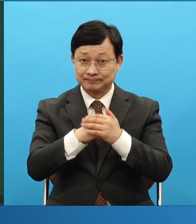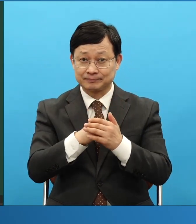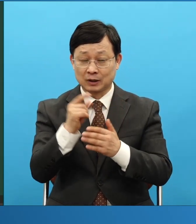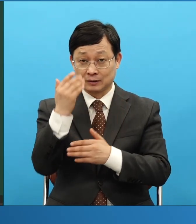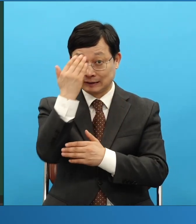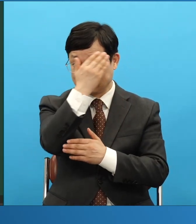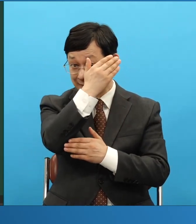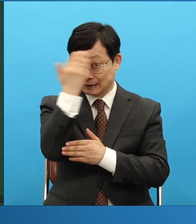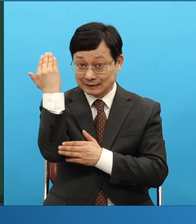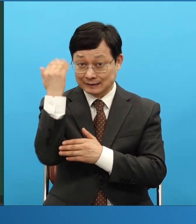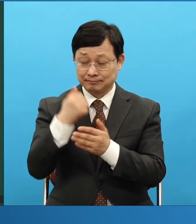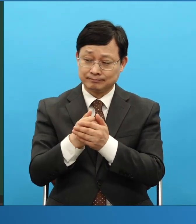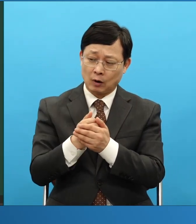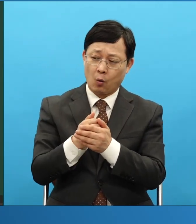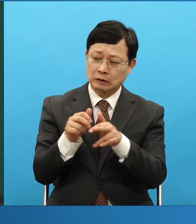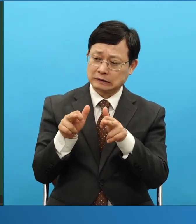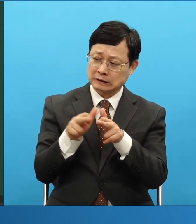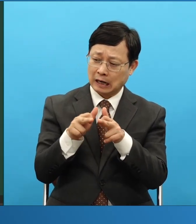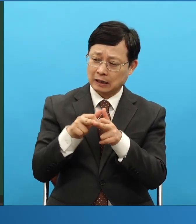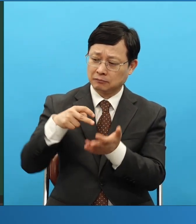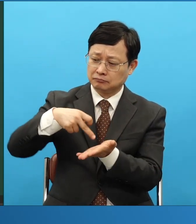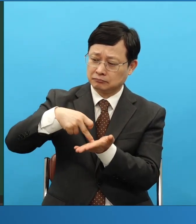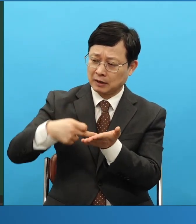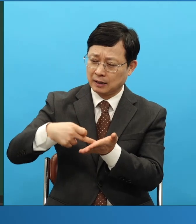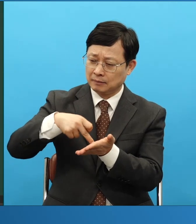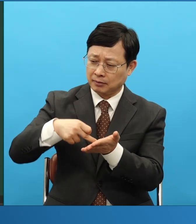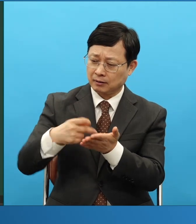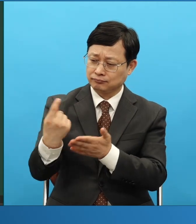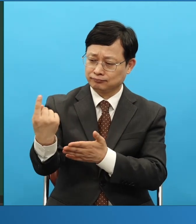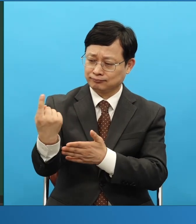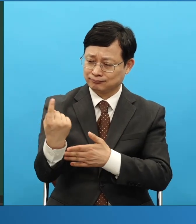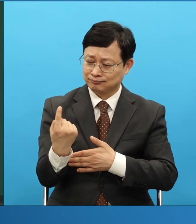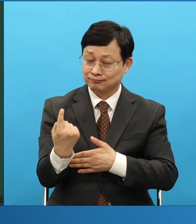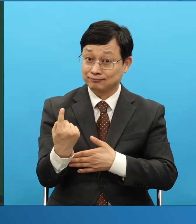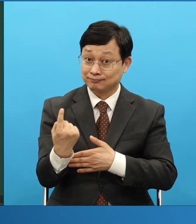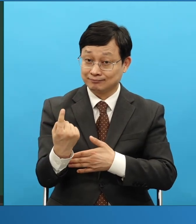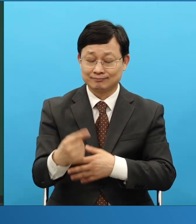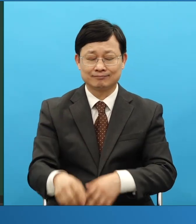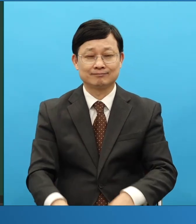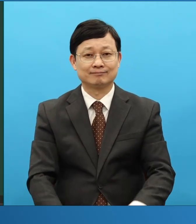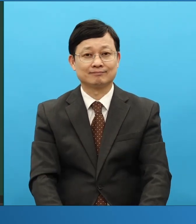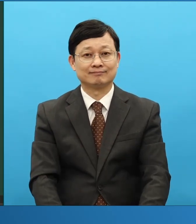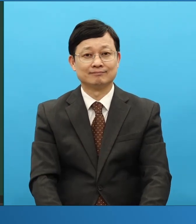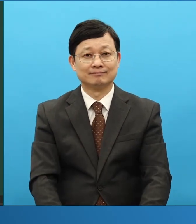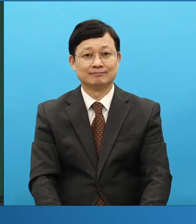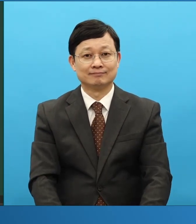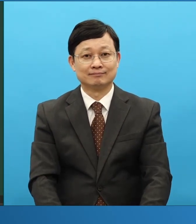못 써요 좀 많이 못 써요